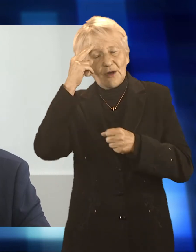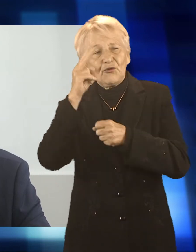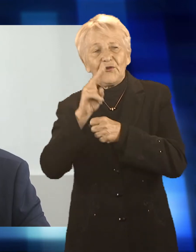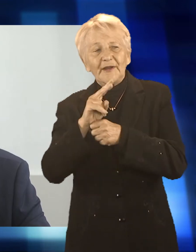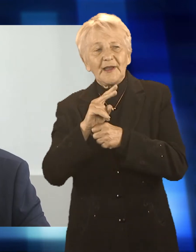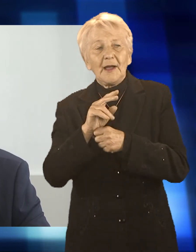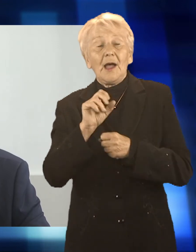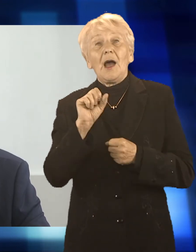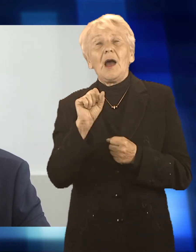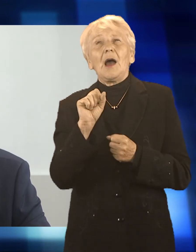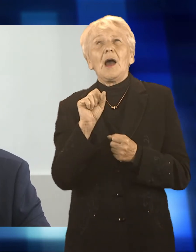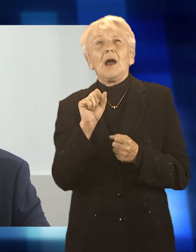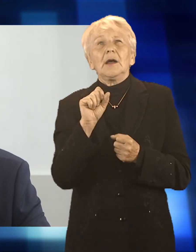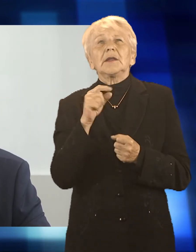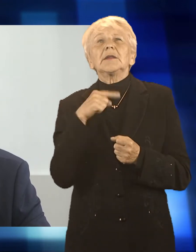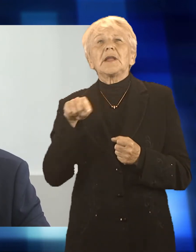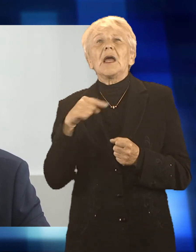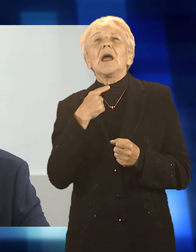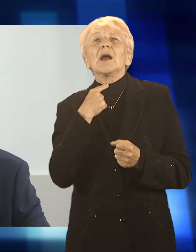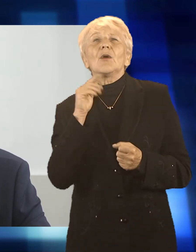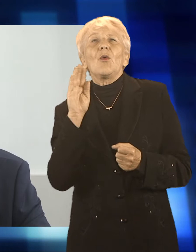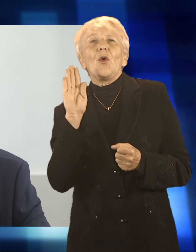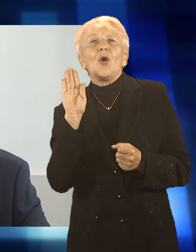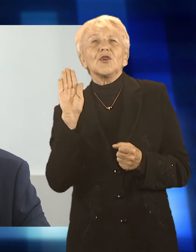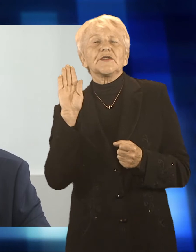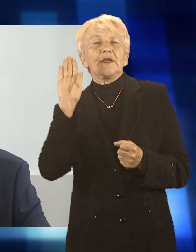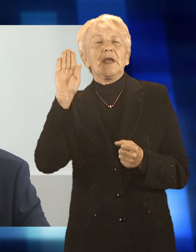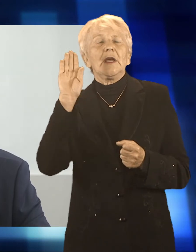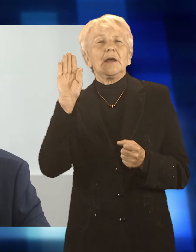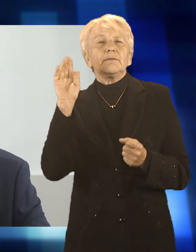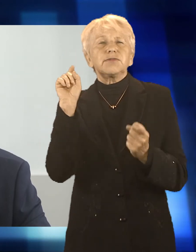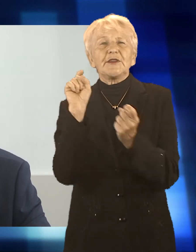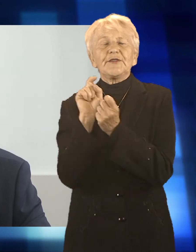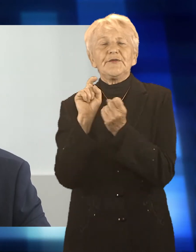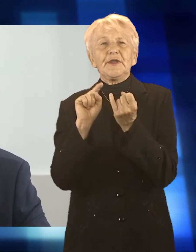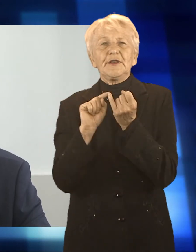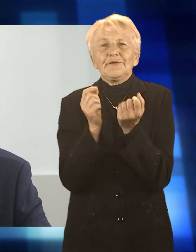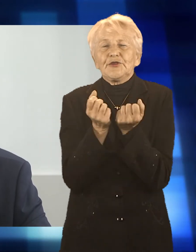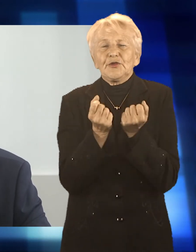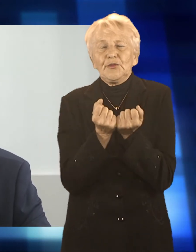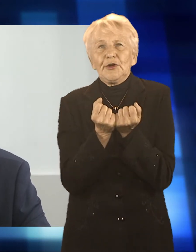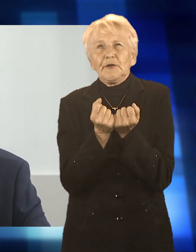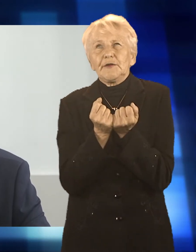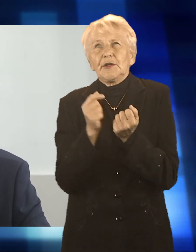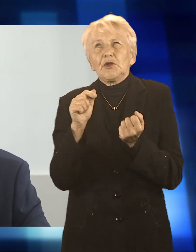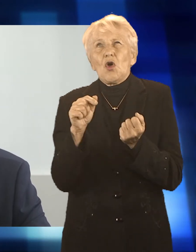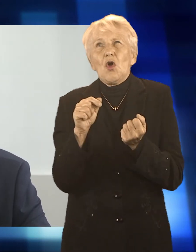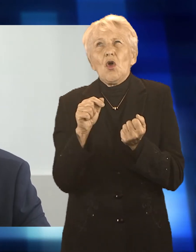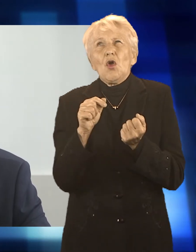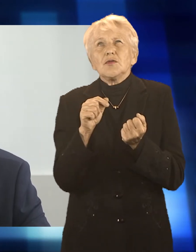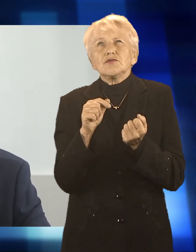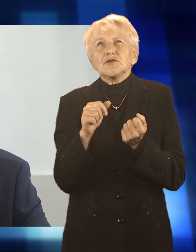i przeciwne traktuję jako czynnik mobilizujący mnie do polepszenia komunikacji pomiędzy